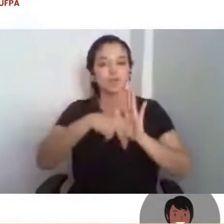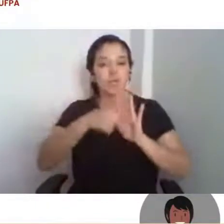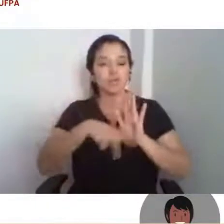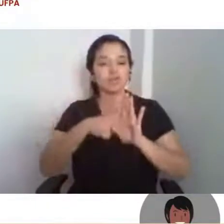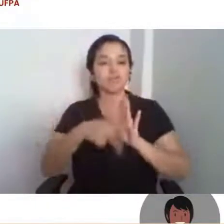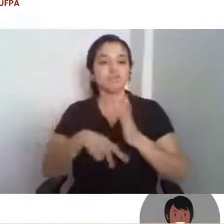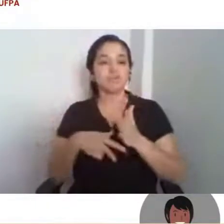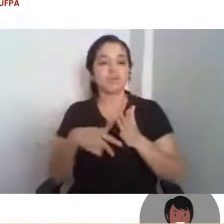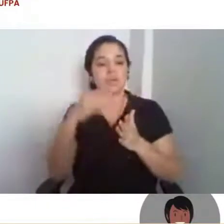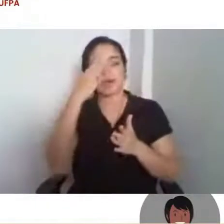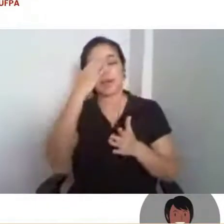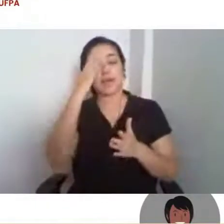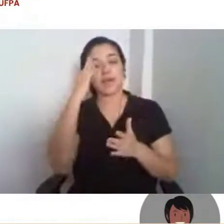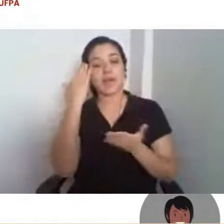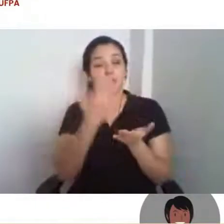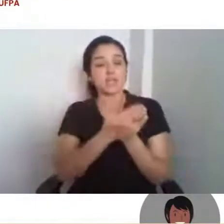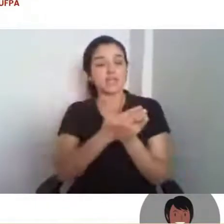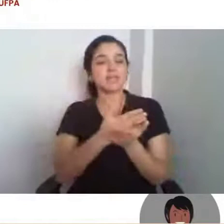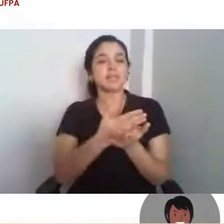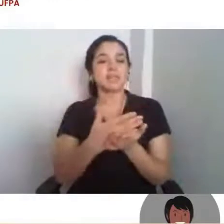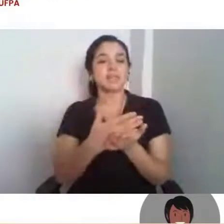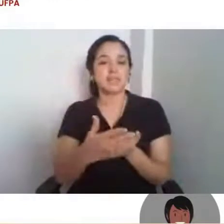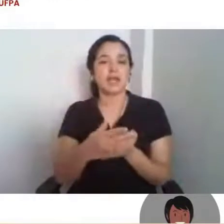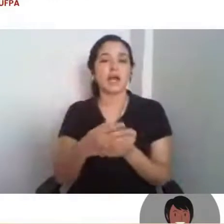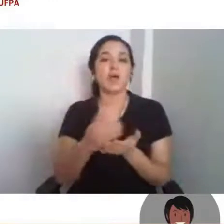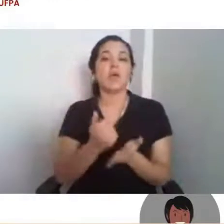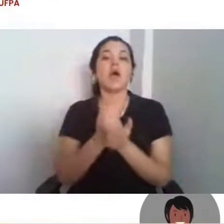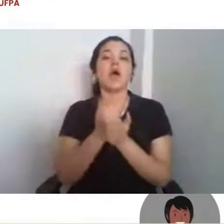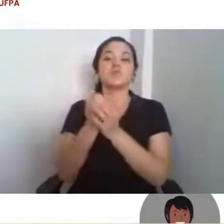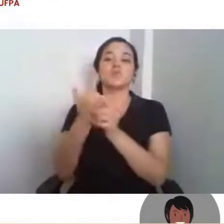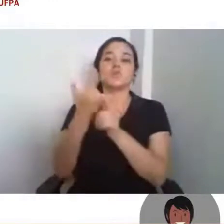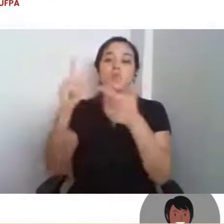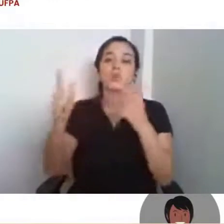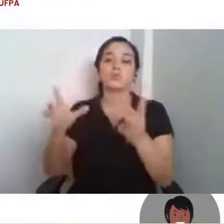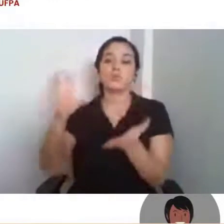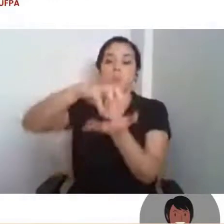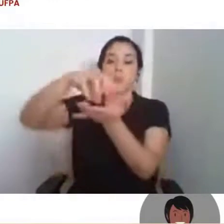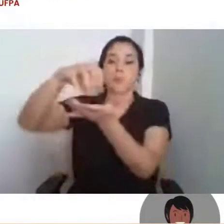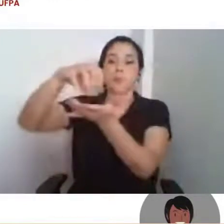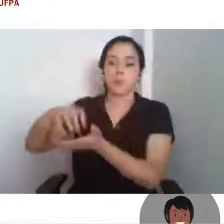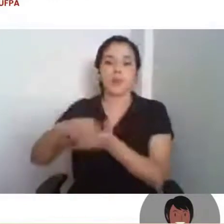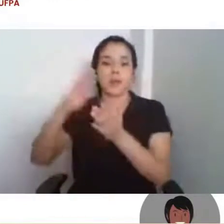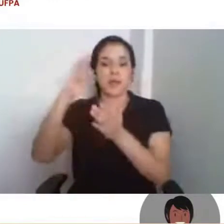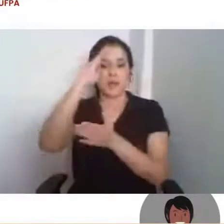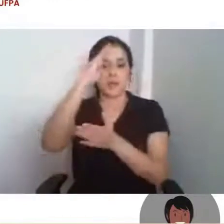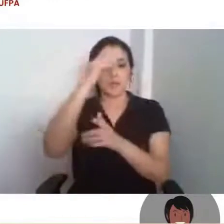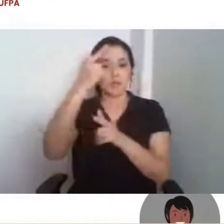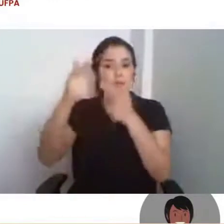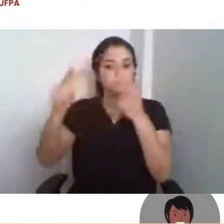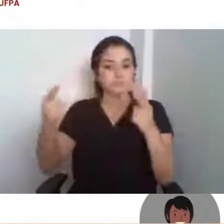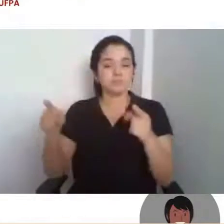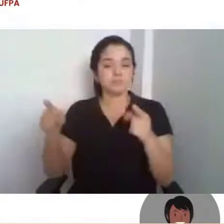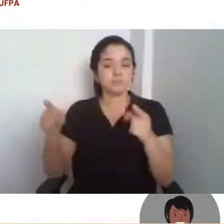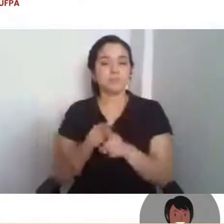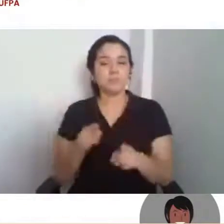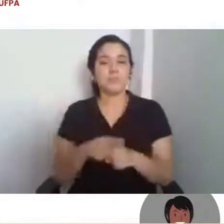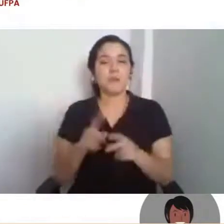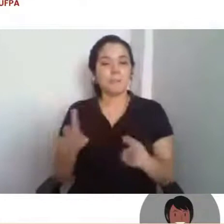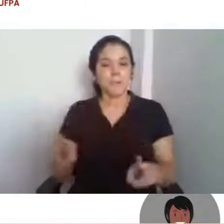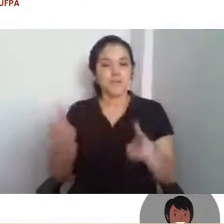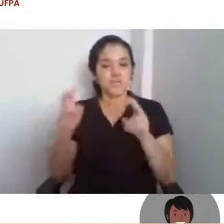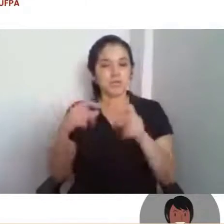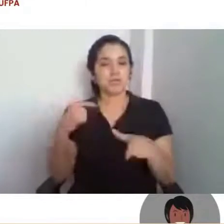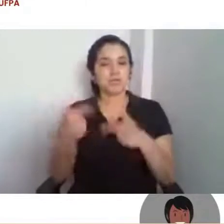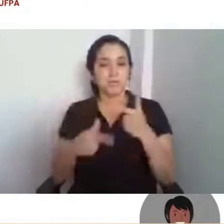para outros campos da instituição. Ficamos felizes de ver que o trabalho vem frutificando em vários campos